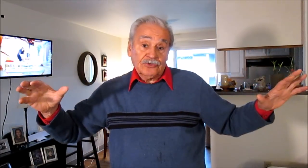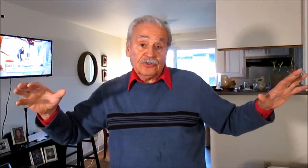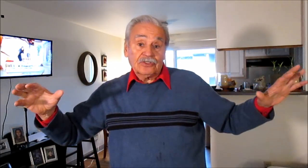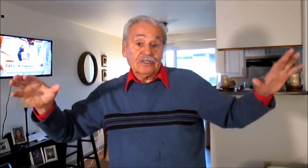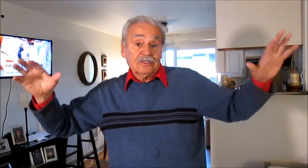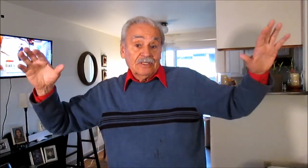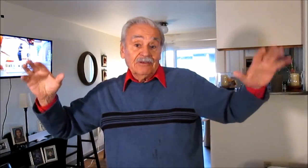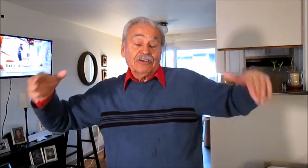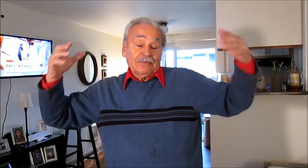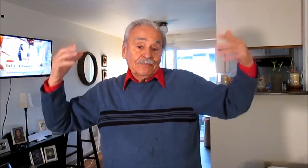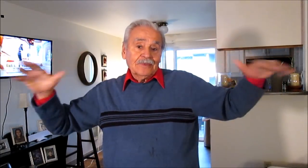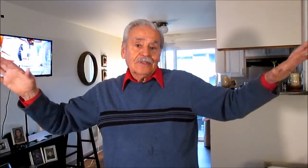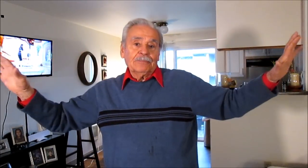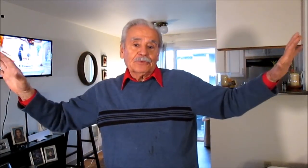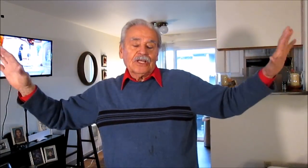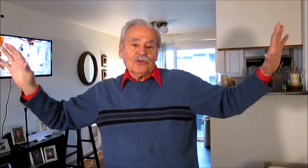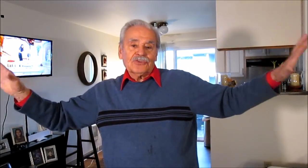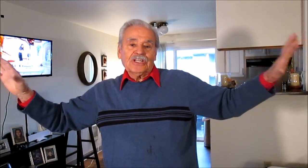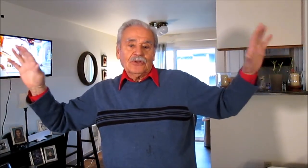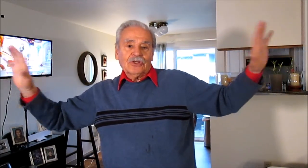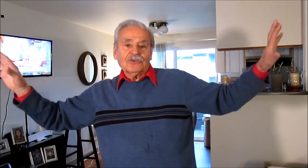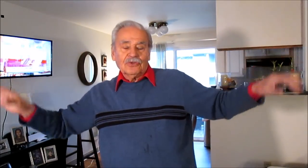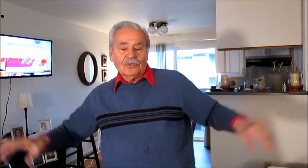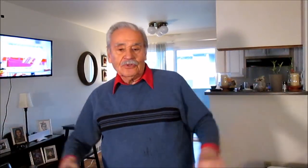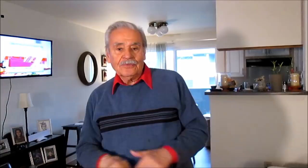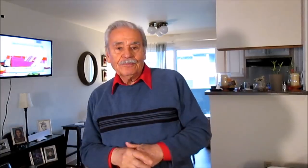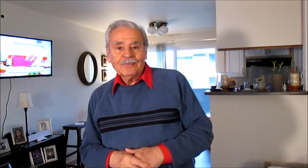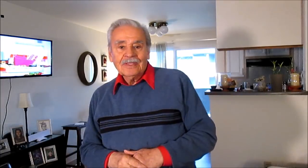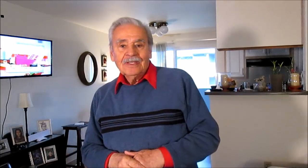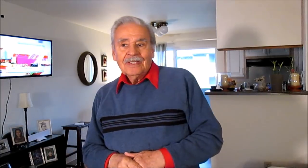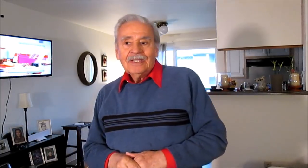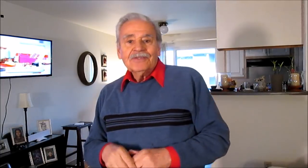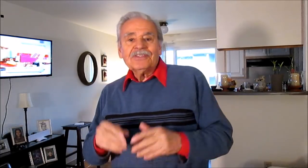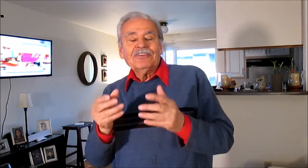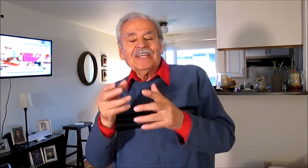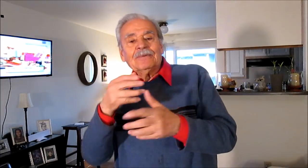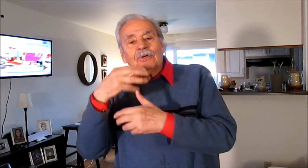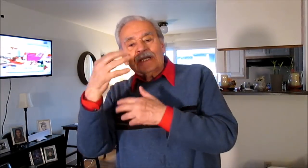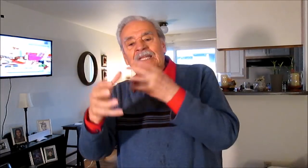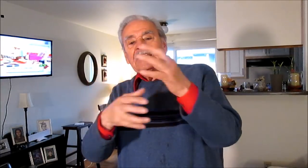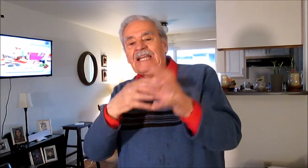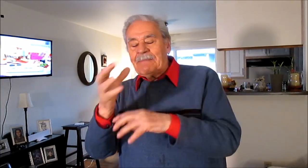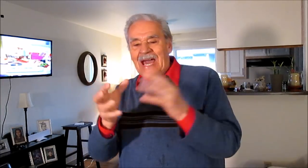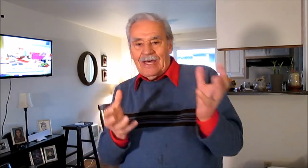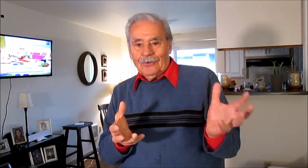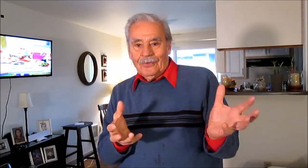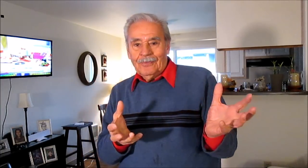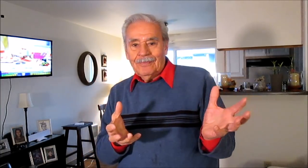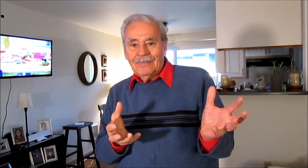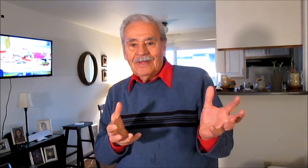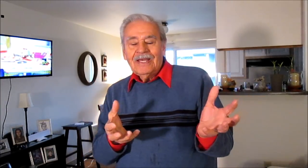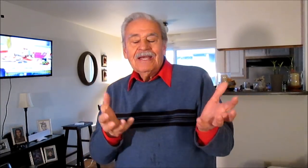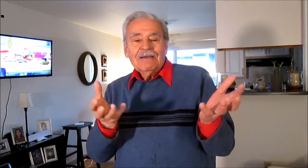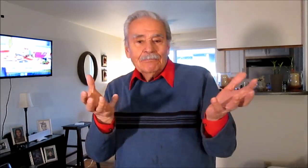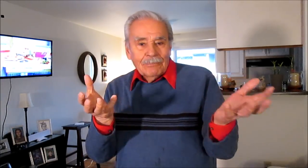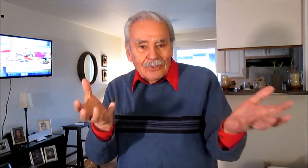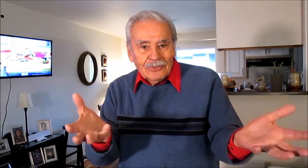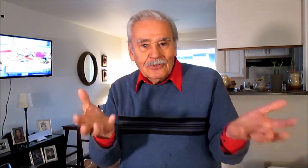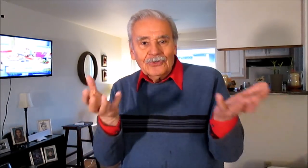en fin diputados senadores y todo eso entonces fíjate vos que entramado vos con